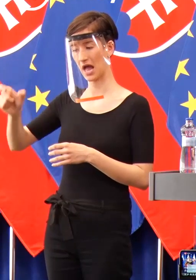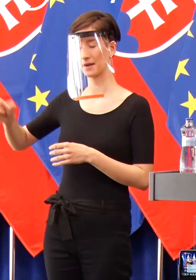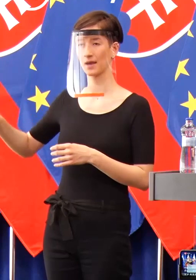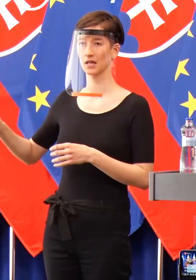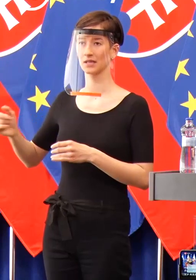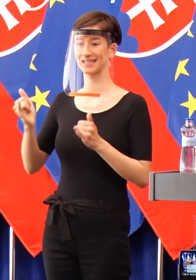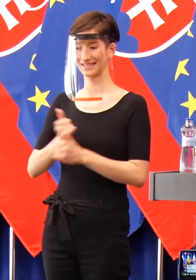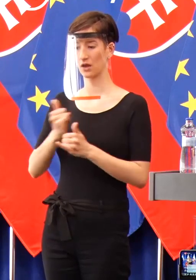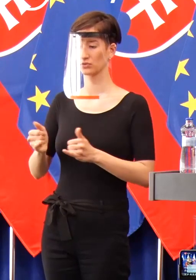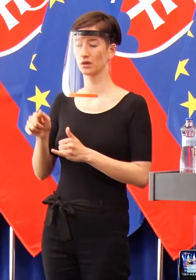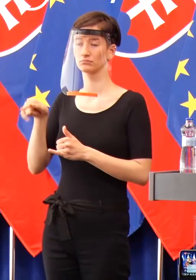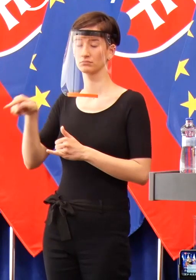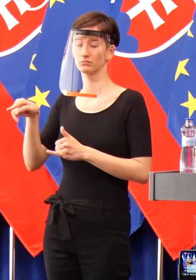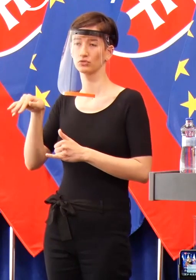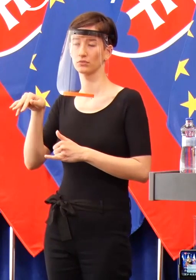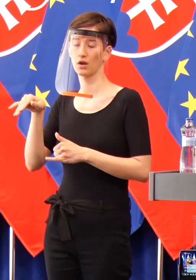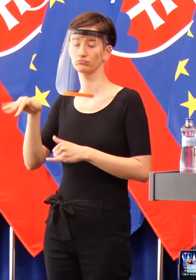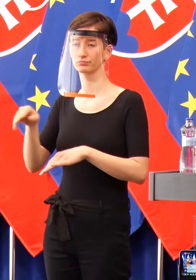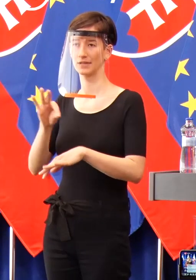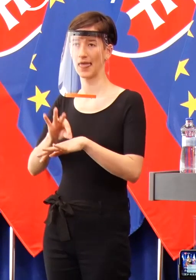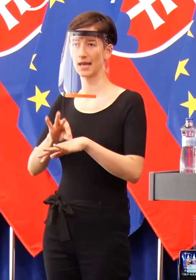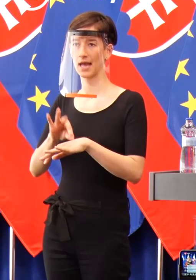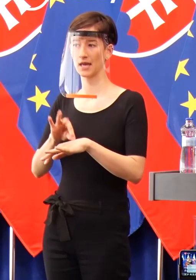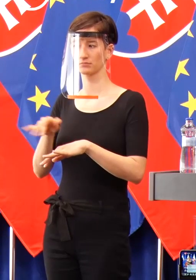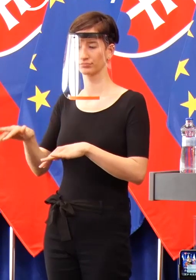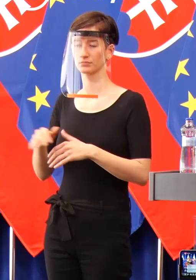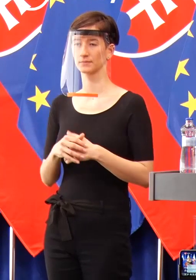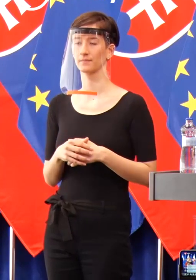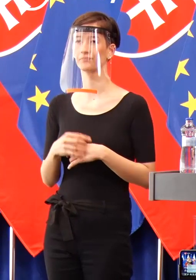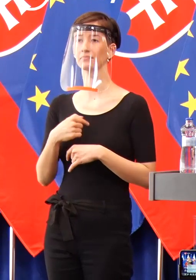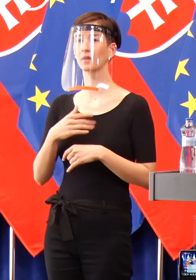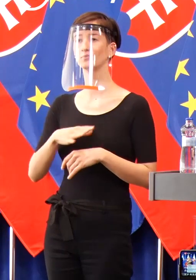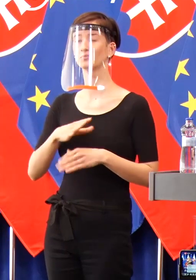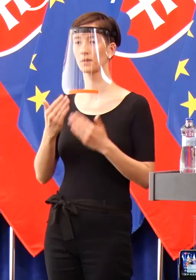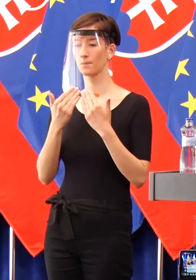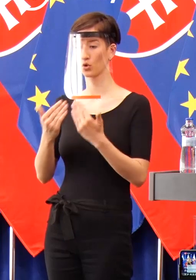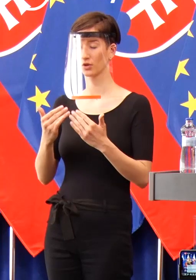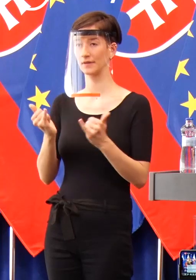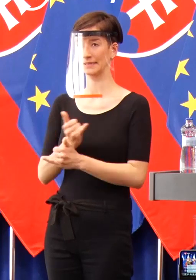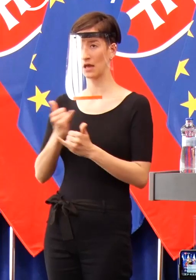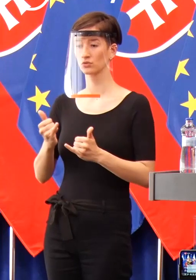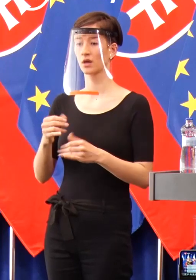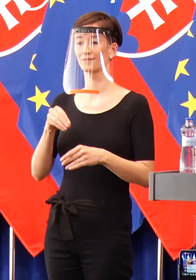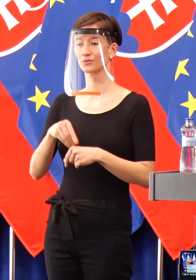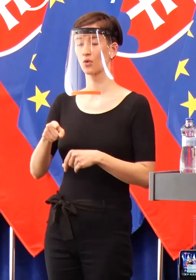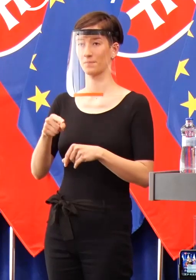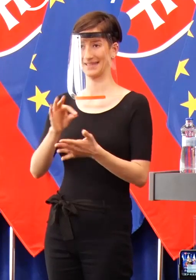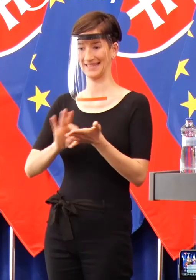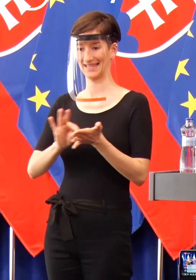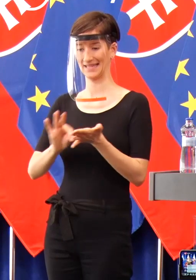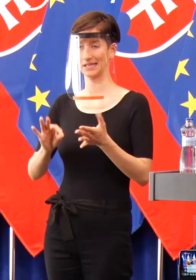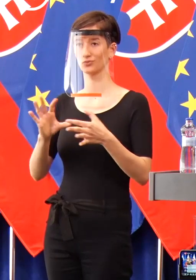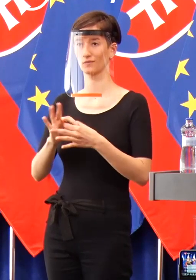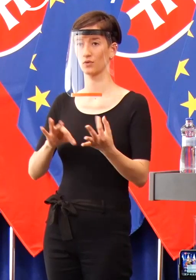dôrazňujem, sú to lekári v uniformách. Chcem poďakovať všetkým, ktorí sa naozaj podielajú intenzívne na realizácii tohto testovania.